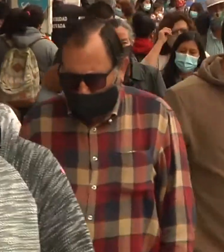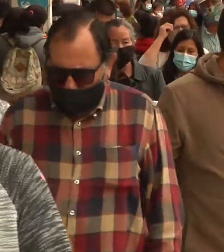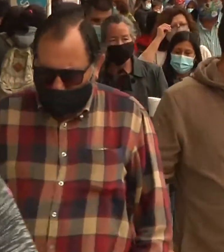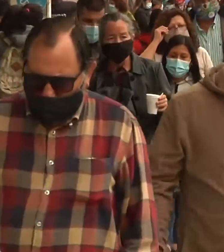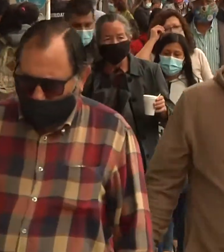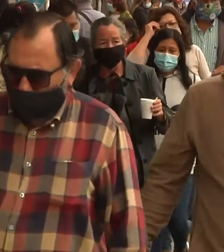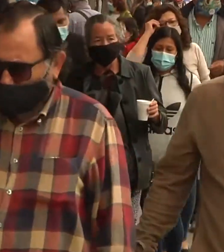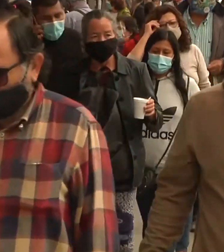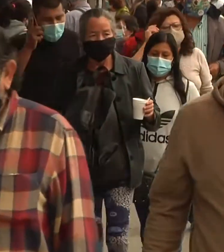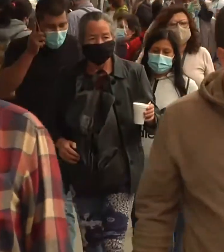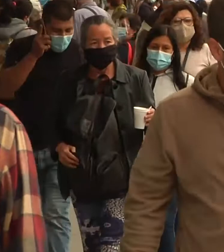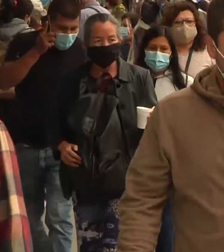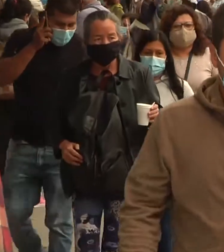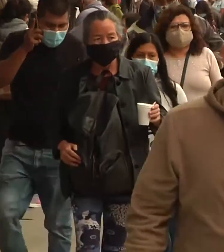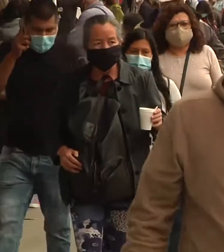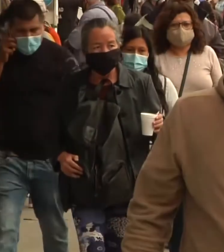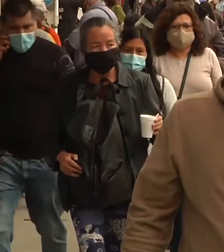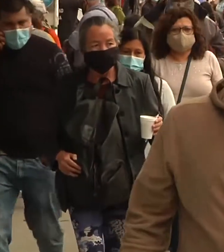transición.